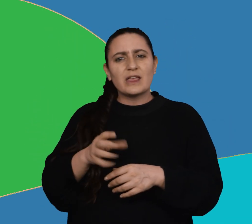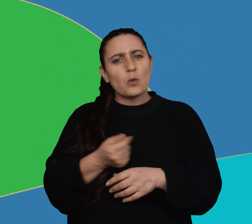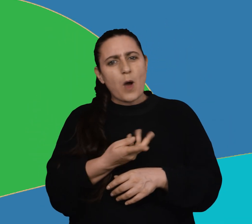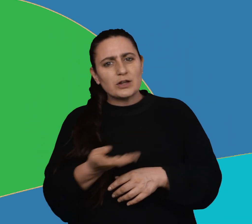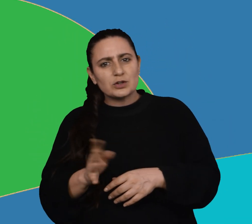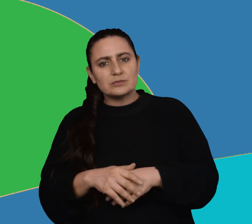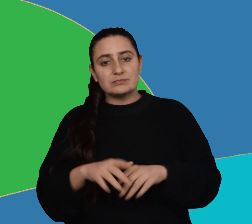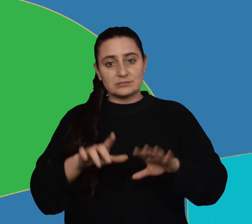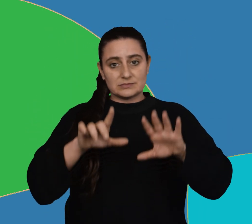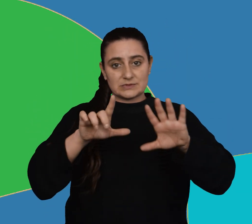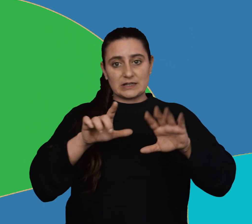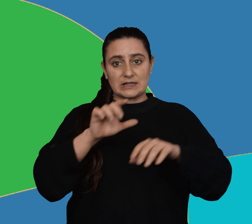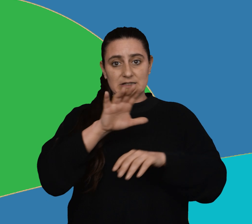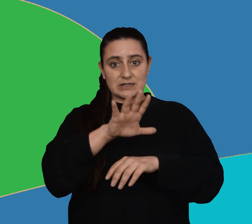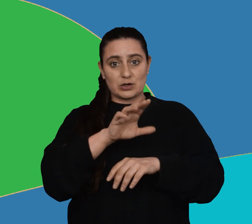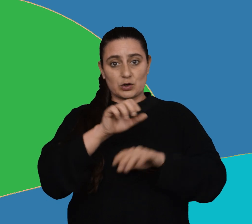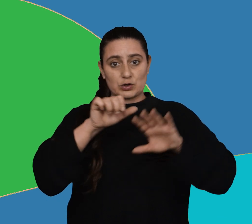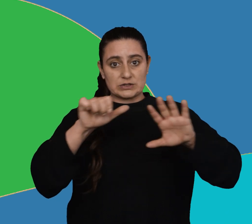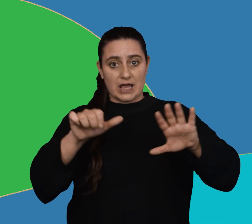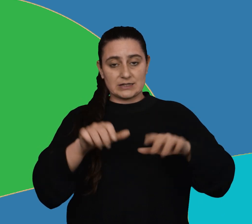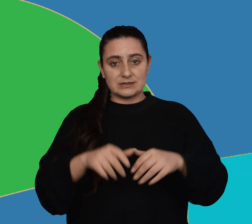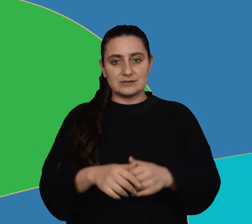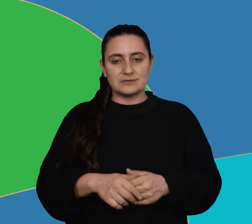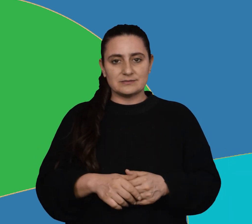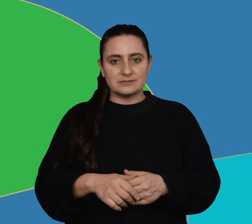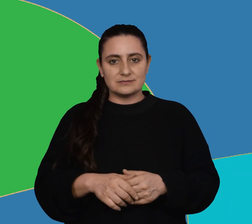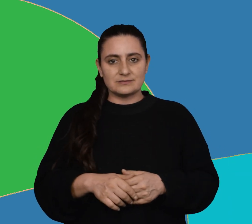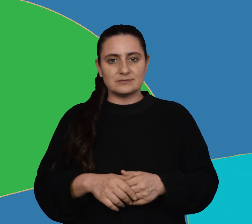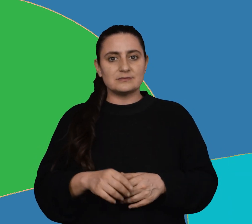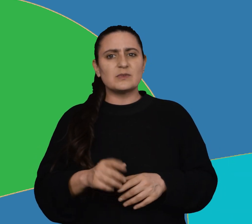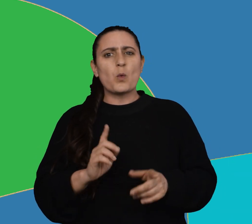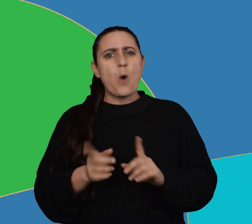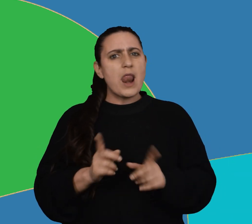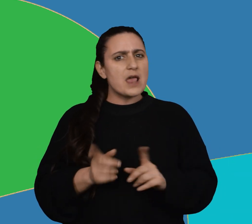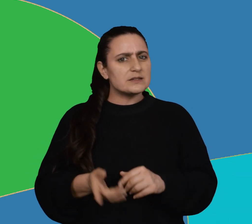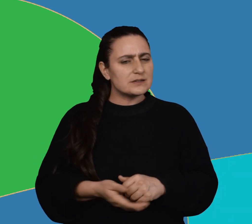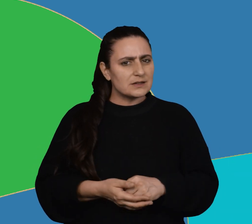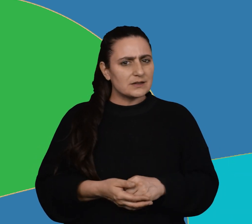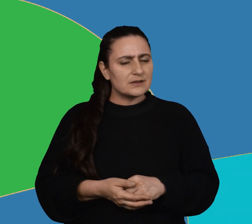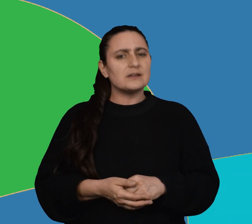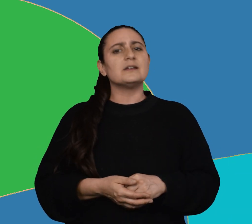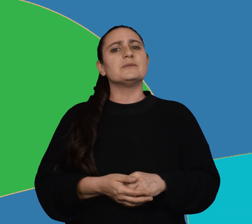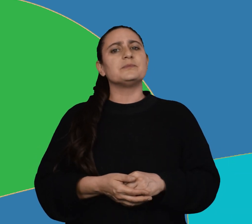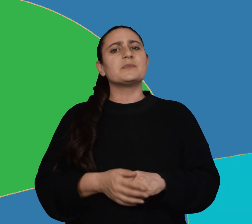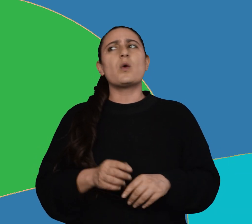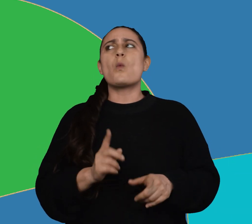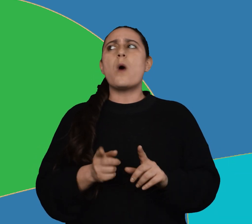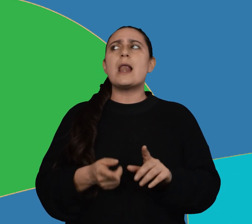Siete, cinco, seis. ¿Cuáles son? ¿Cuál es el país con mayor